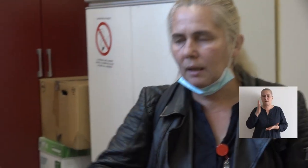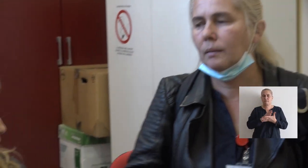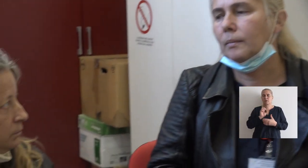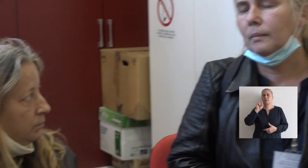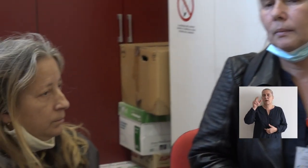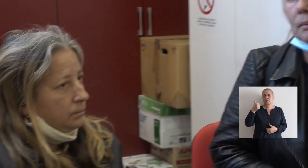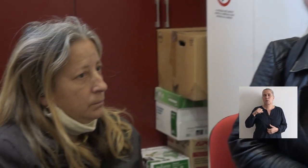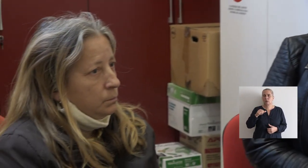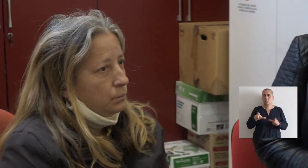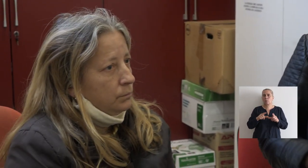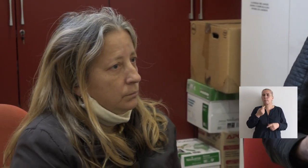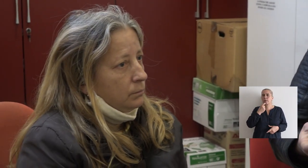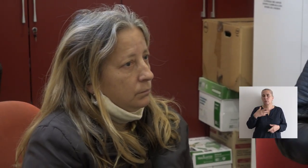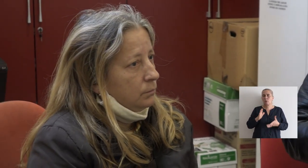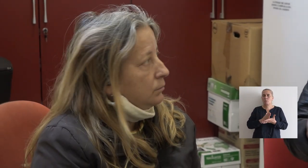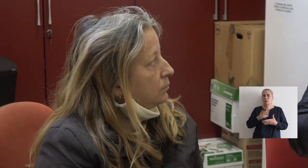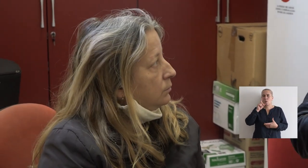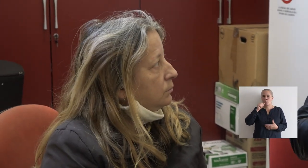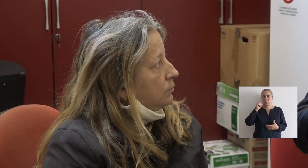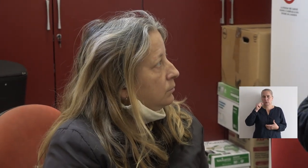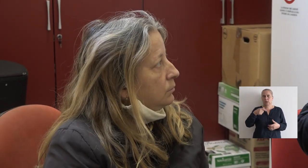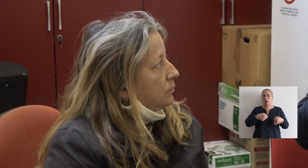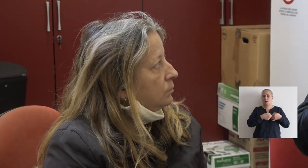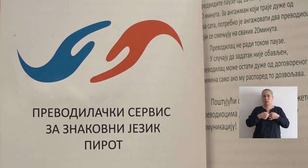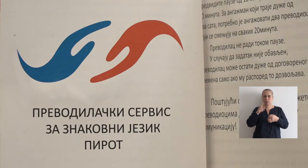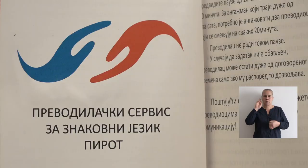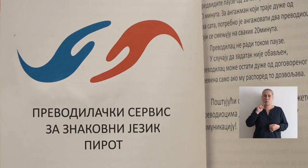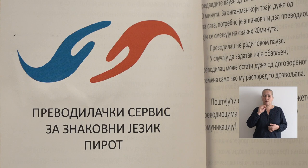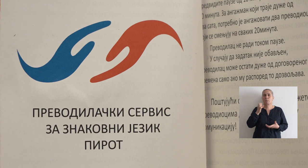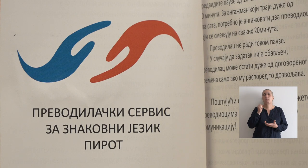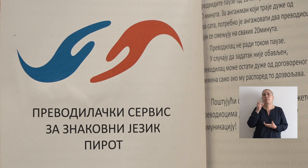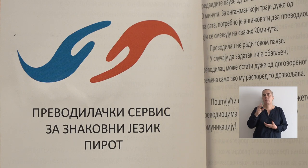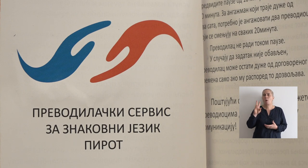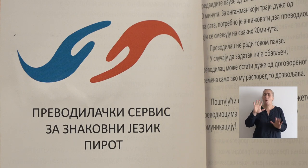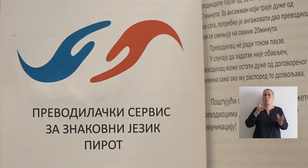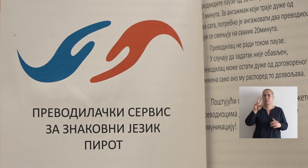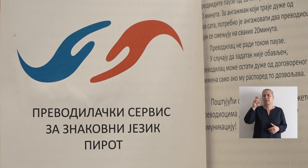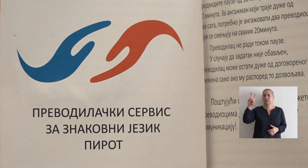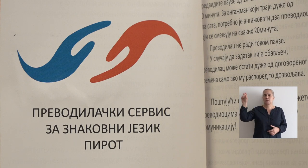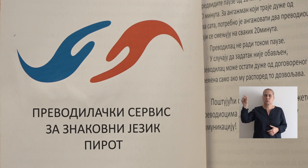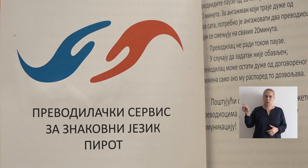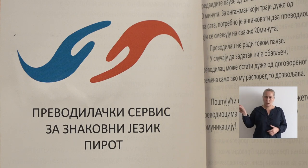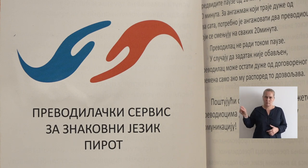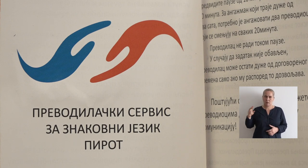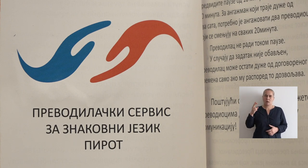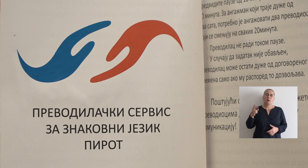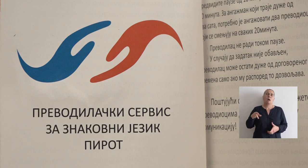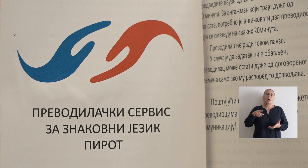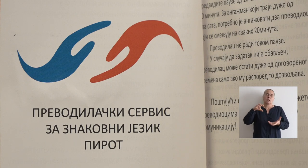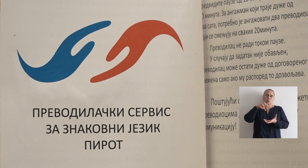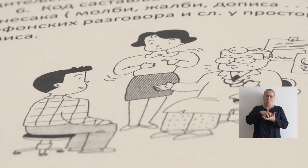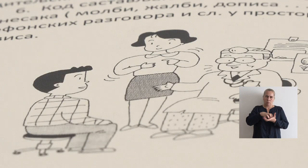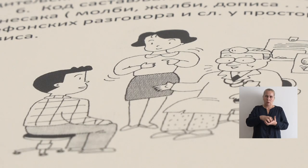ostvare prava, iskažu mišljenje već 12 godina u Pirotu. Međuopštinska organizacija gluvih i nagluvih broji oko 200